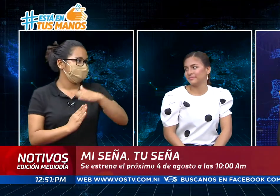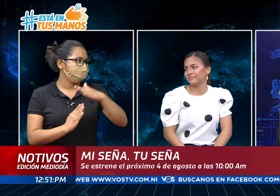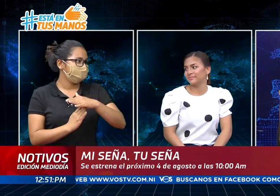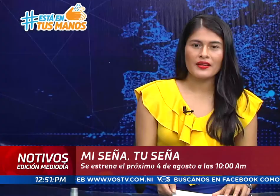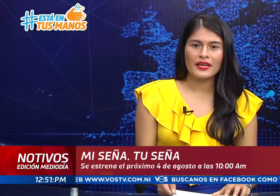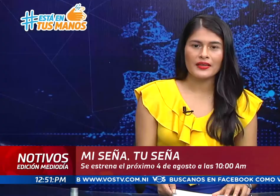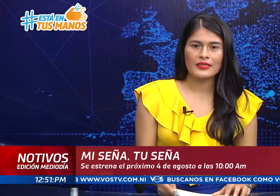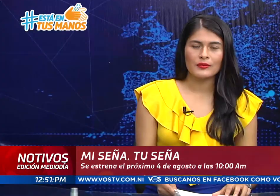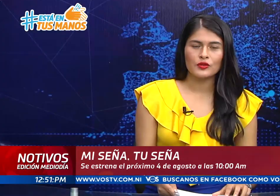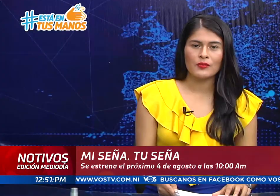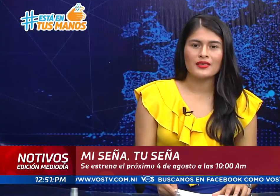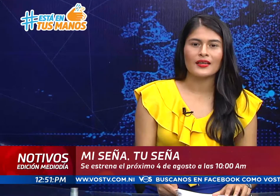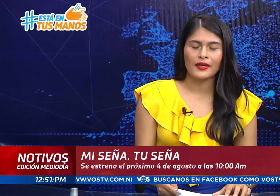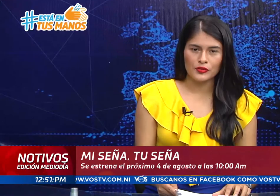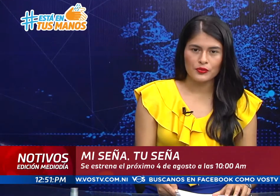No se vaya, regresamos con más acá en NotiVoz.